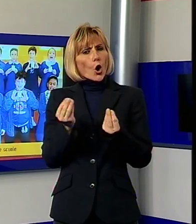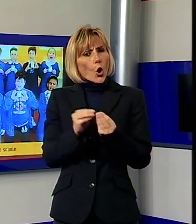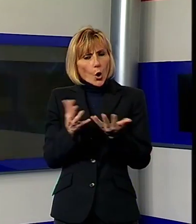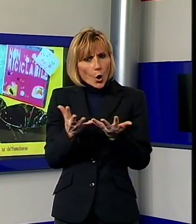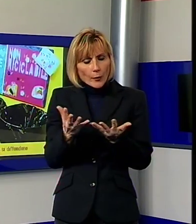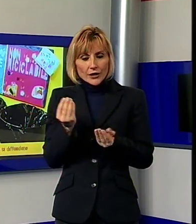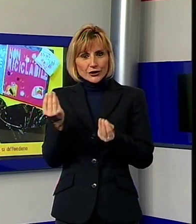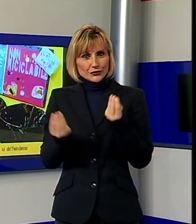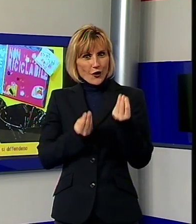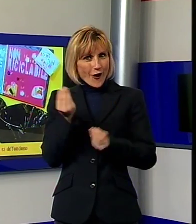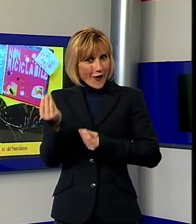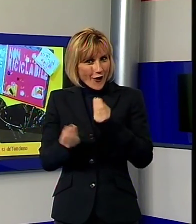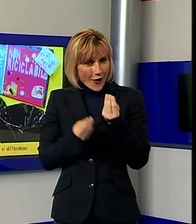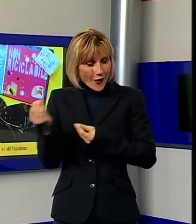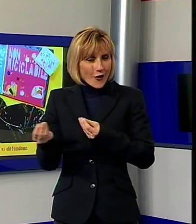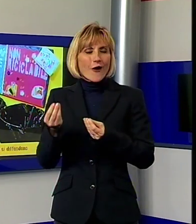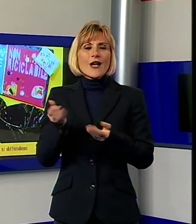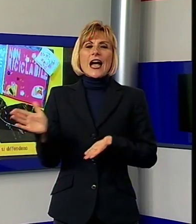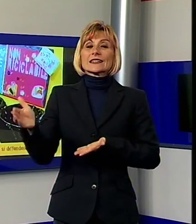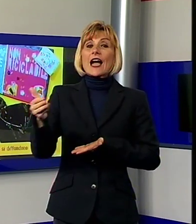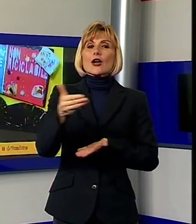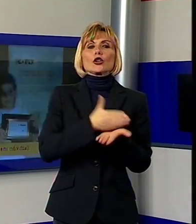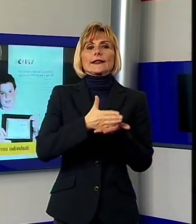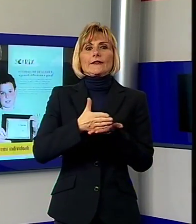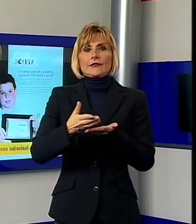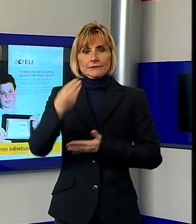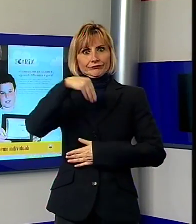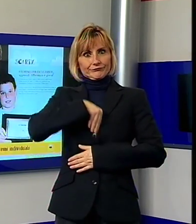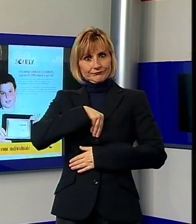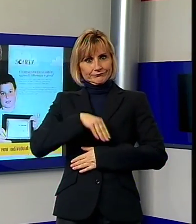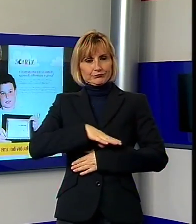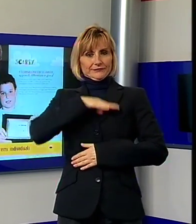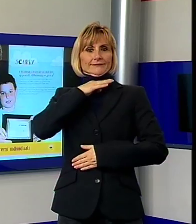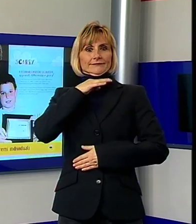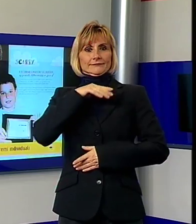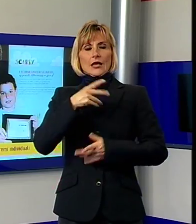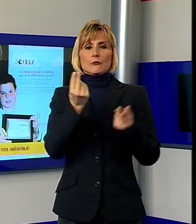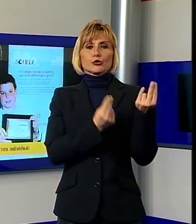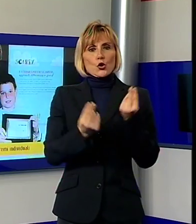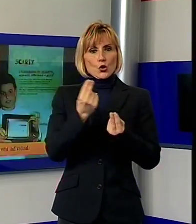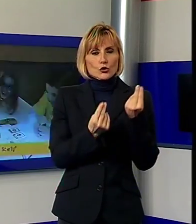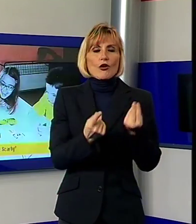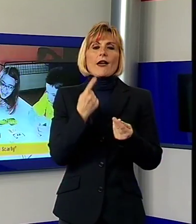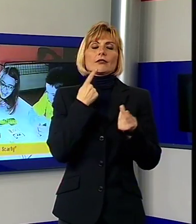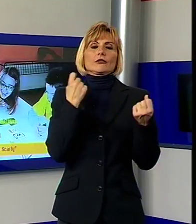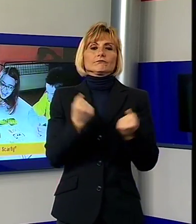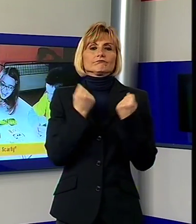dei rifiuti e della raccolta differenziata. Il progetto, promosso da Comune di Lucca e Sistema Ambiente, si realizza grazie alla